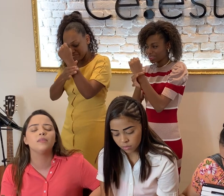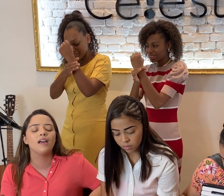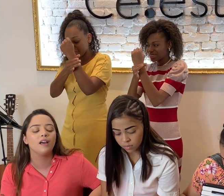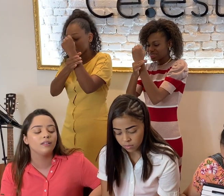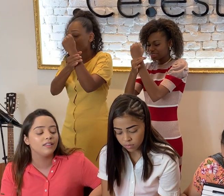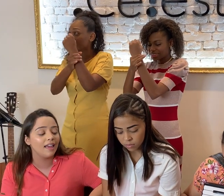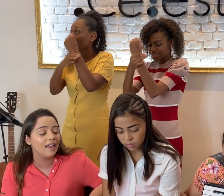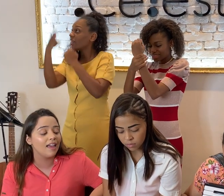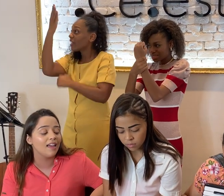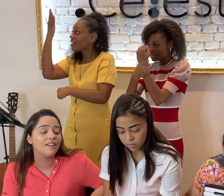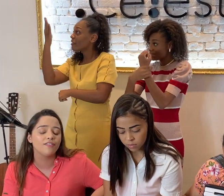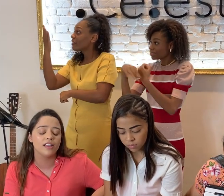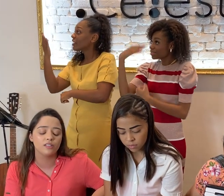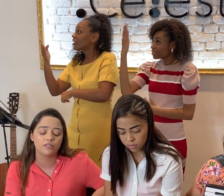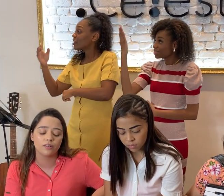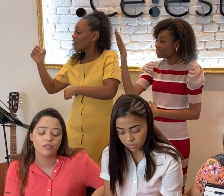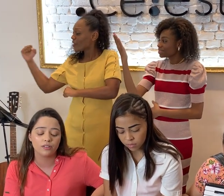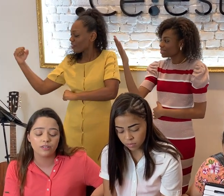meu Deus, Senhor.